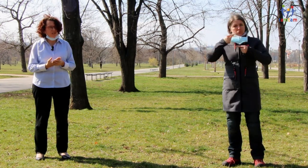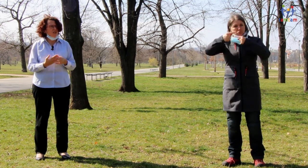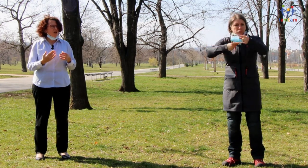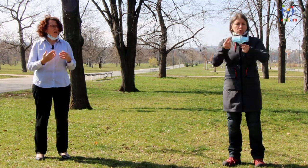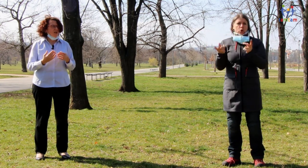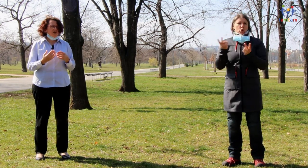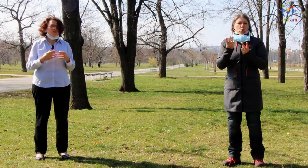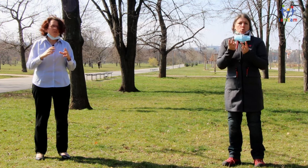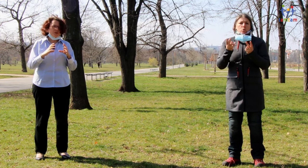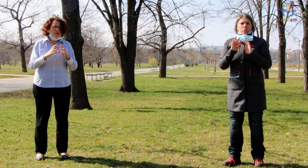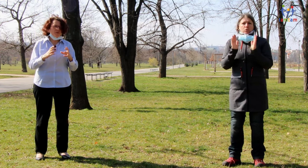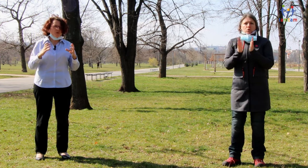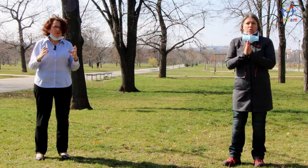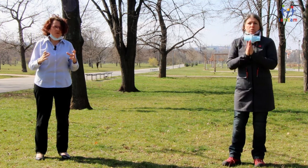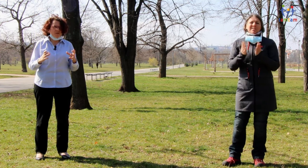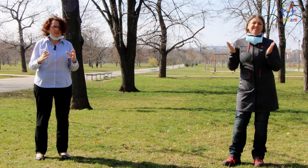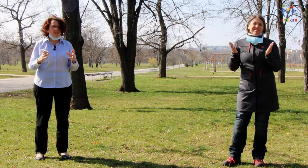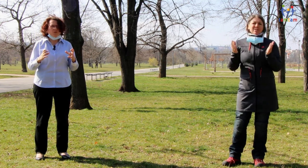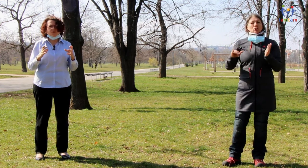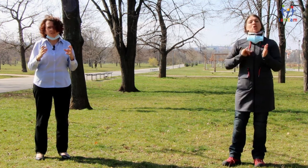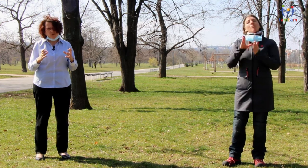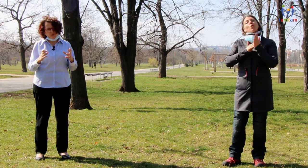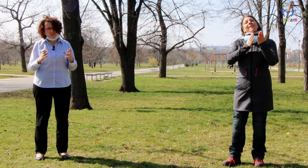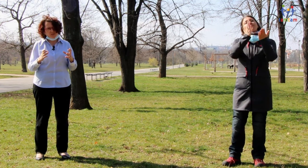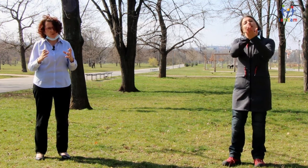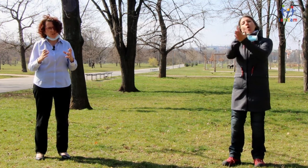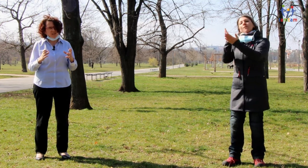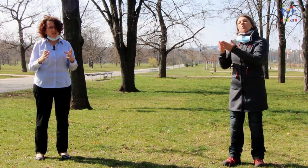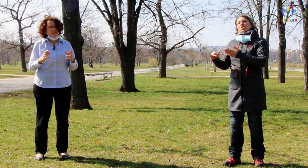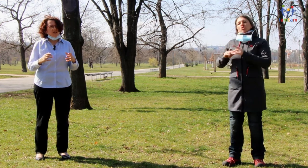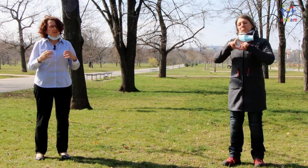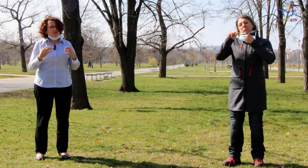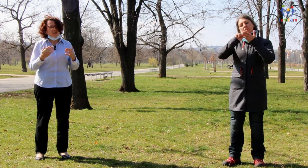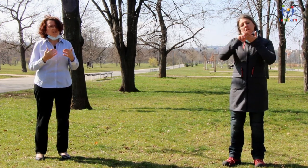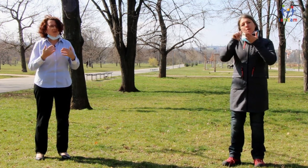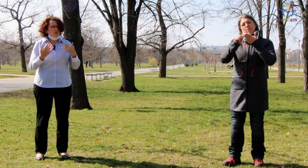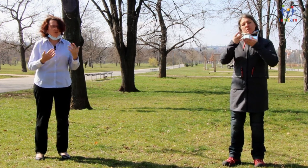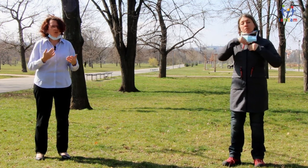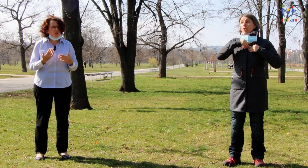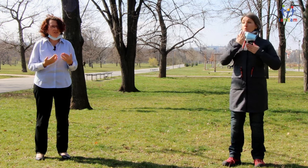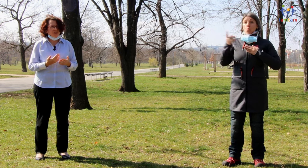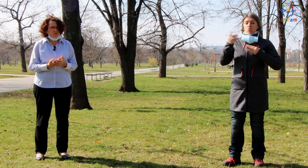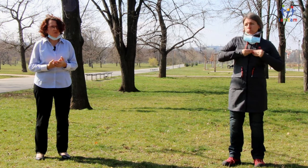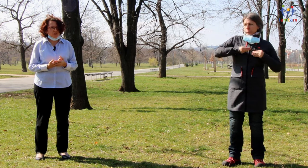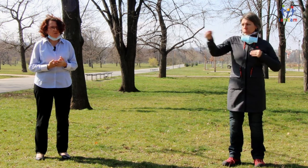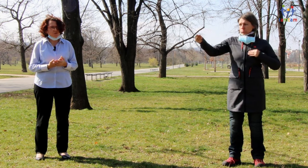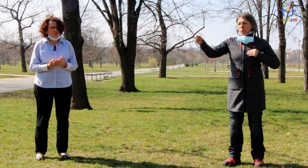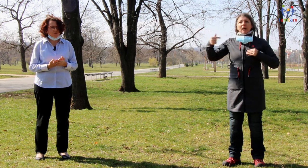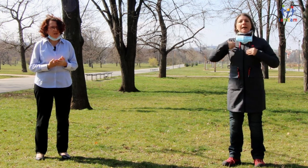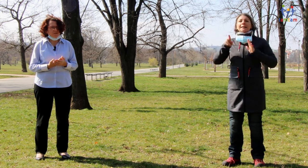připravenou informaci pro zasahující složky, že komunikují jiným než běžným způsobem